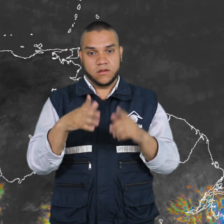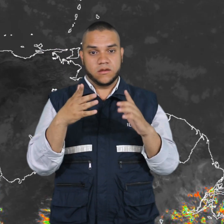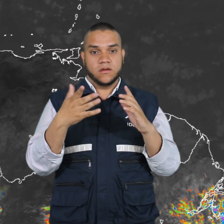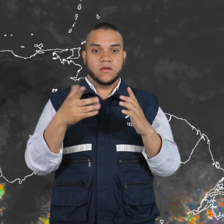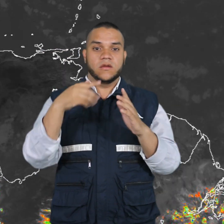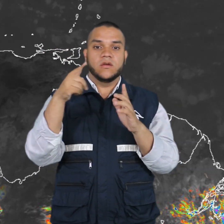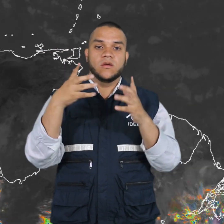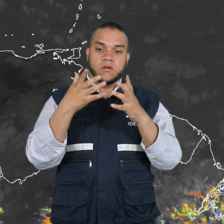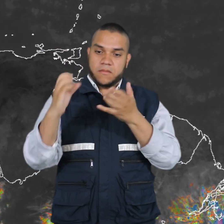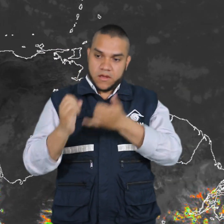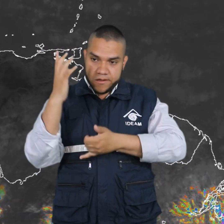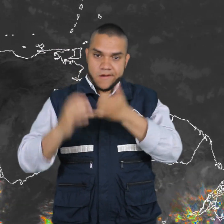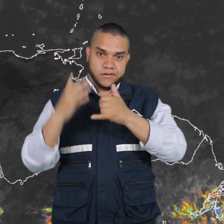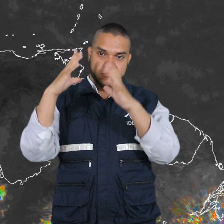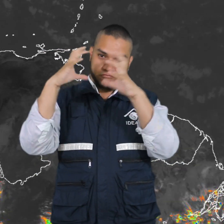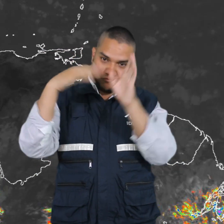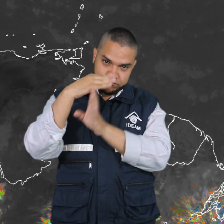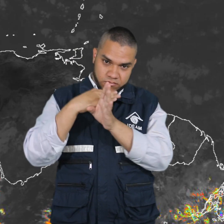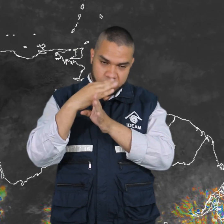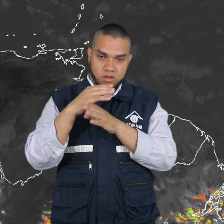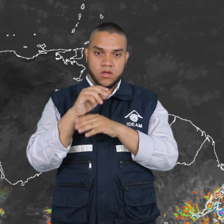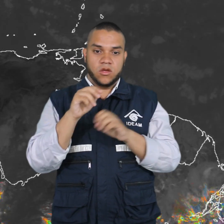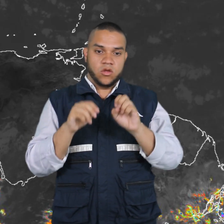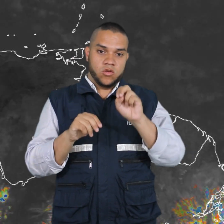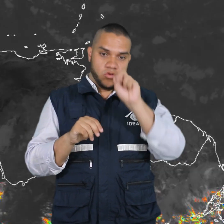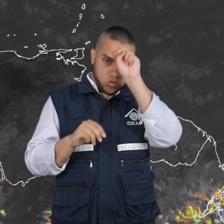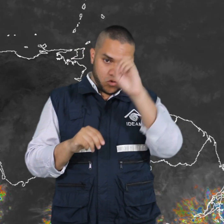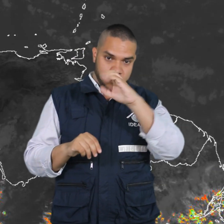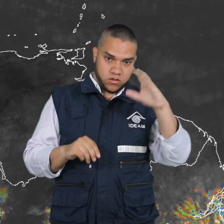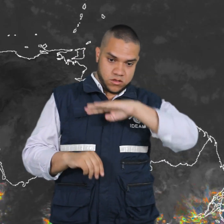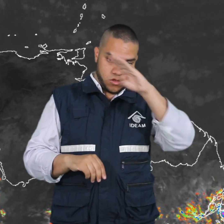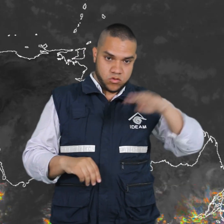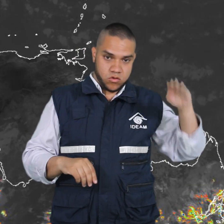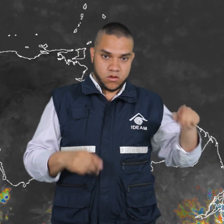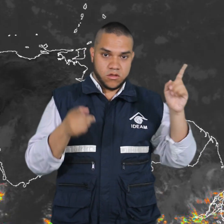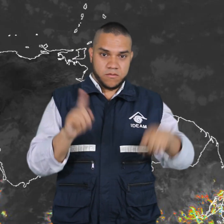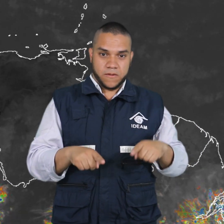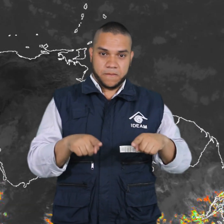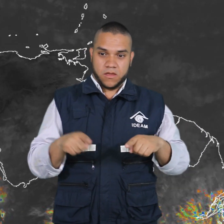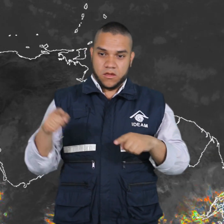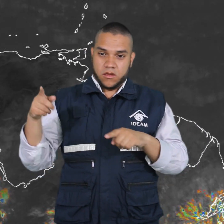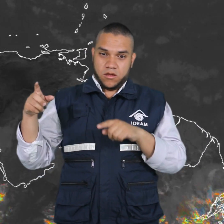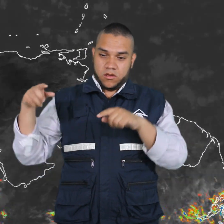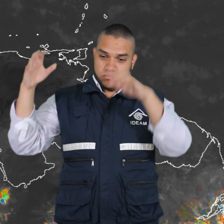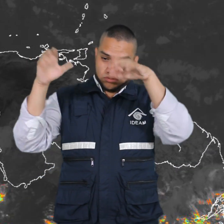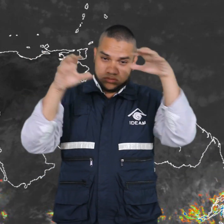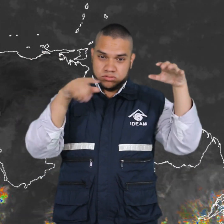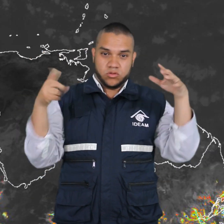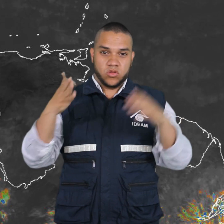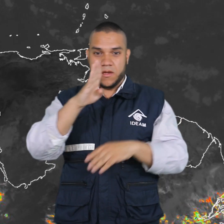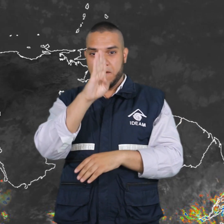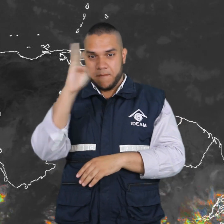Pacífico y sectores del noroccidente de Antioquia. Además, se observa un ingreso de humedad proveniente de Brasil, lo que posibilita algunas